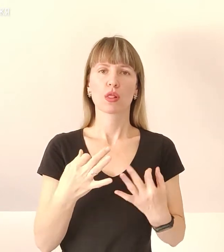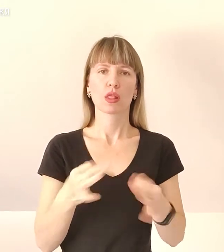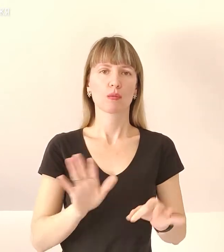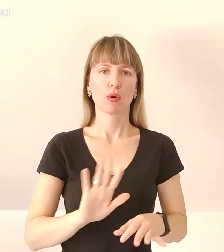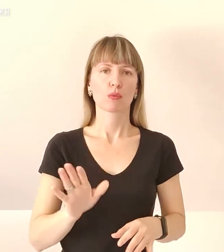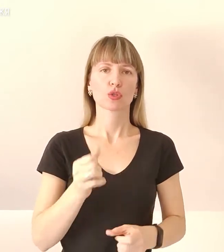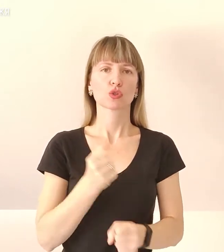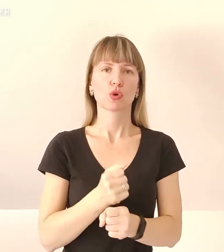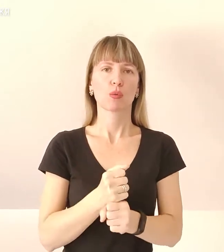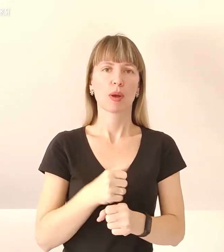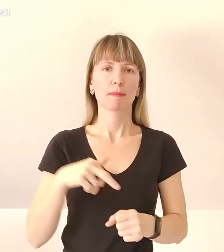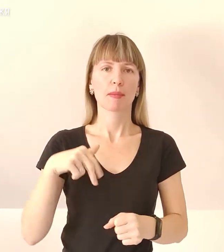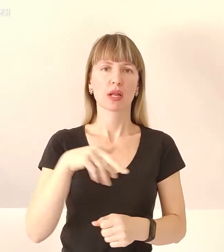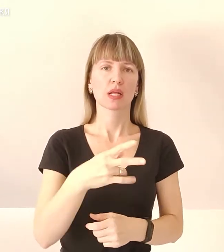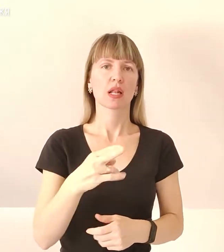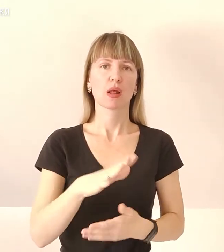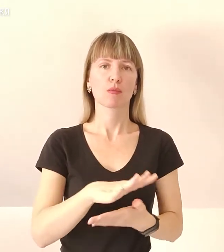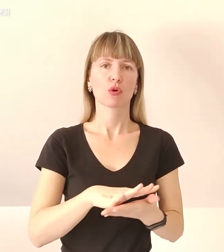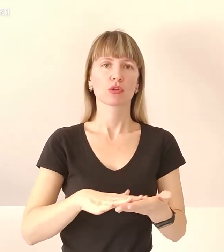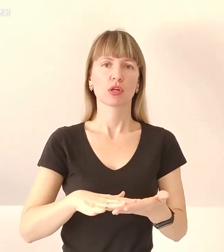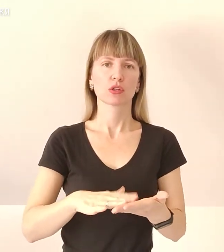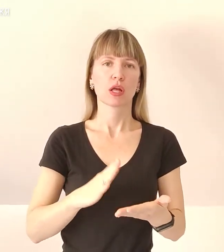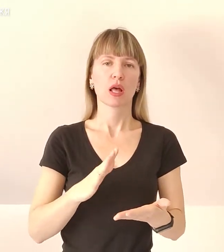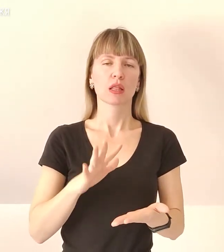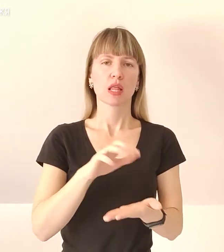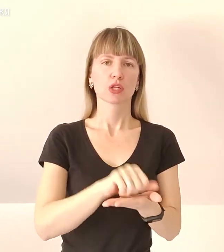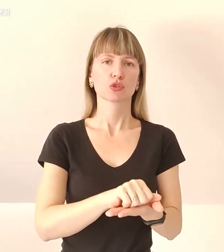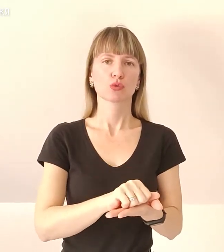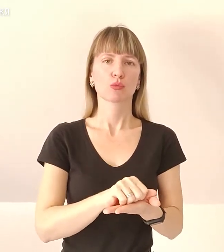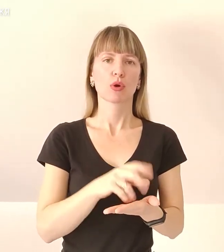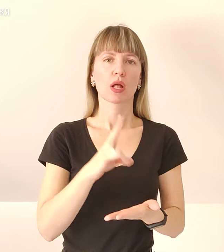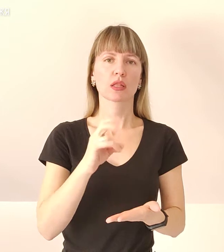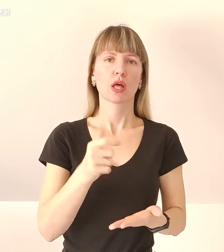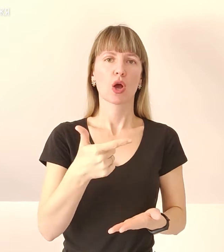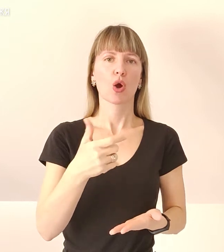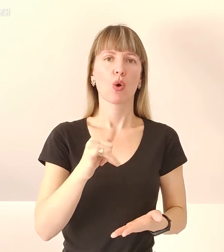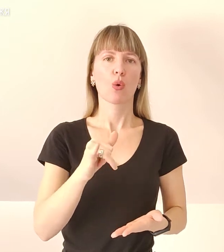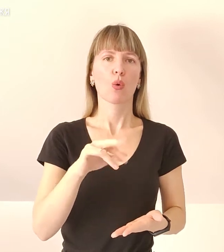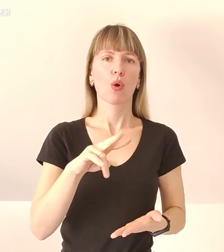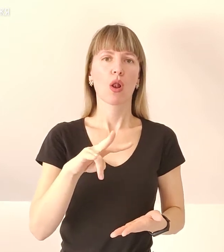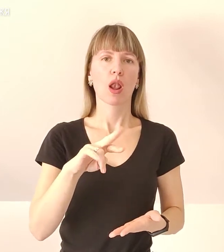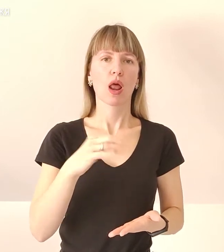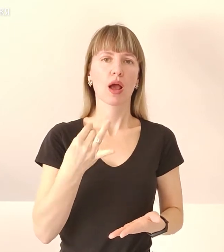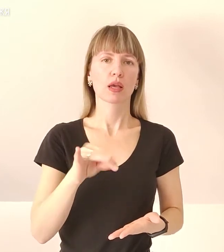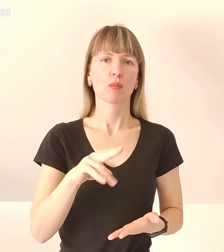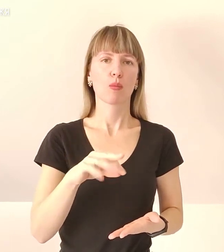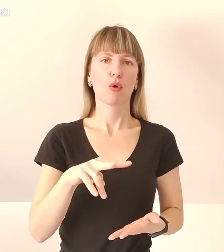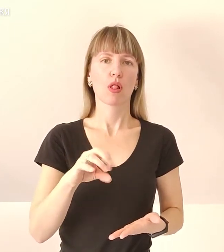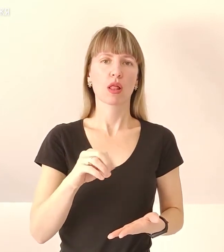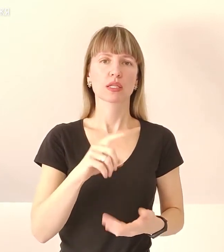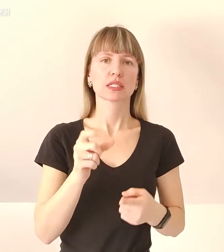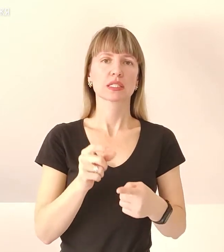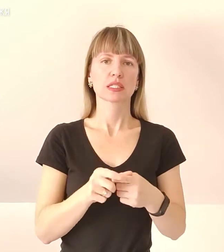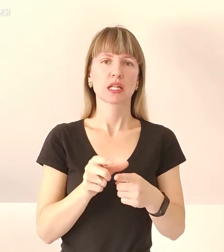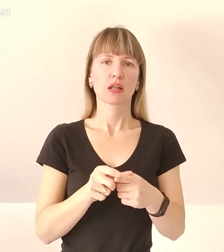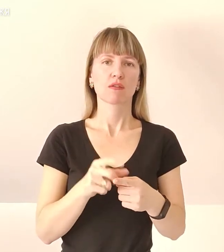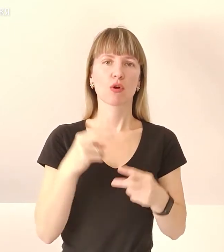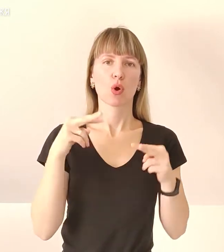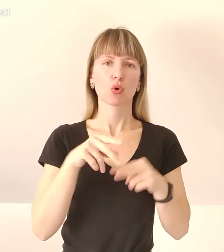зробивши перехід для подальшого наступу на гуляй поле. Зі слів очевидців, солдати